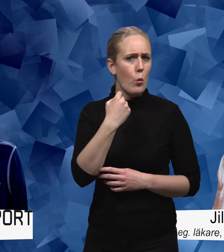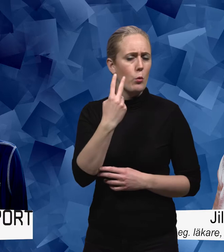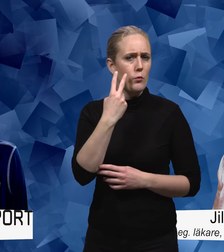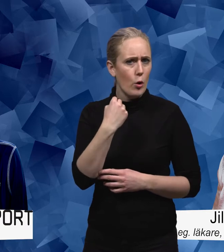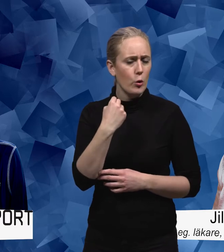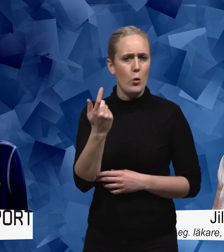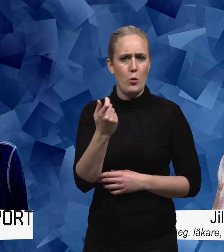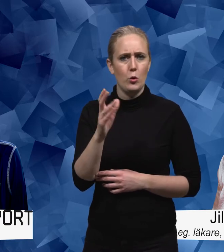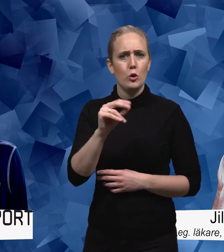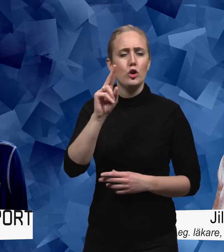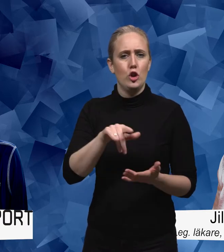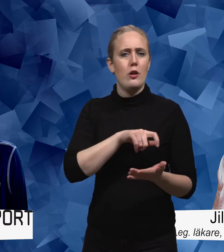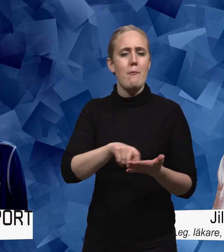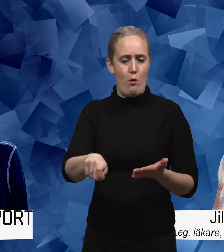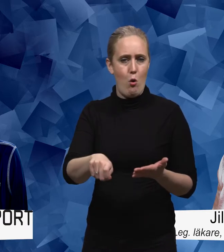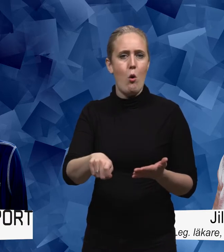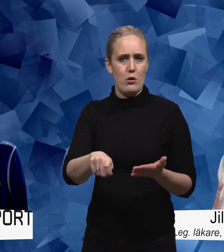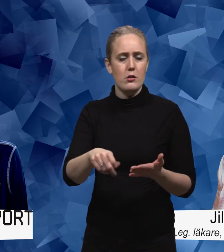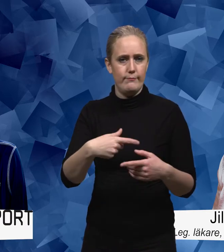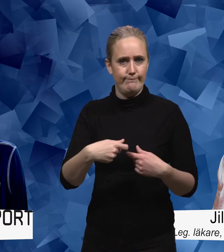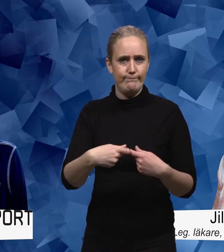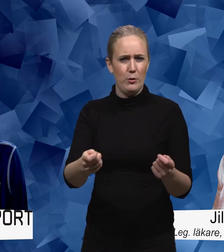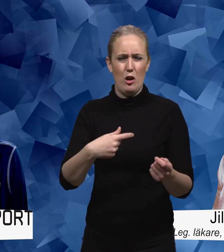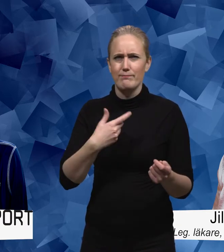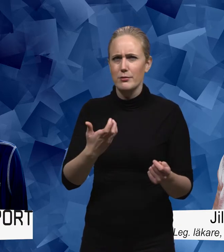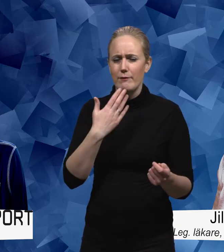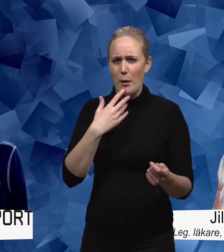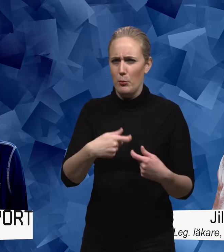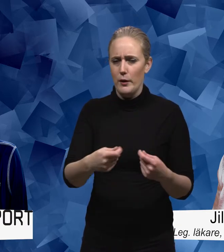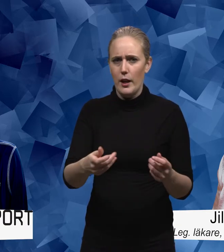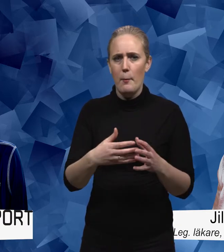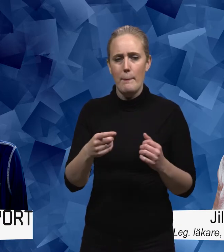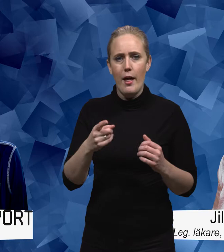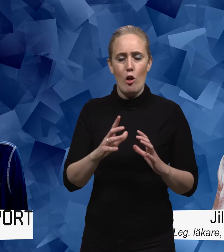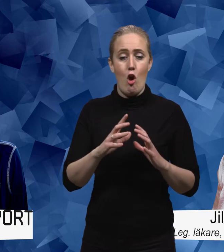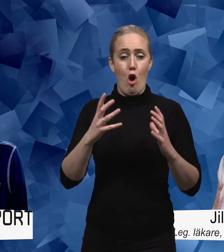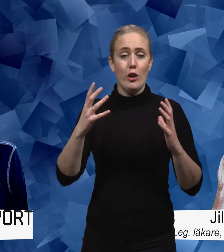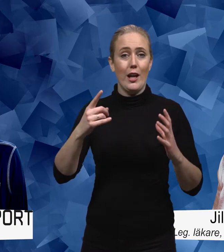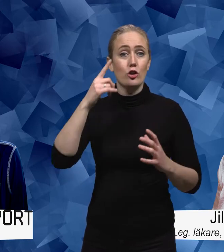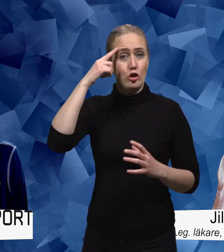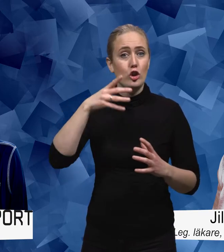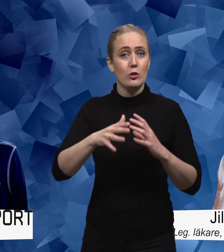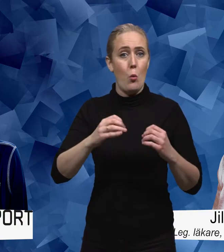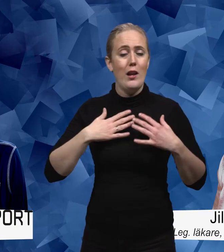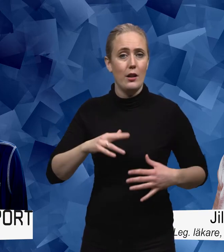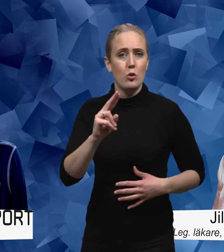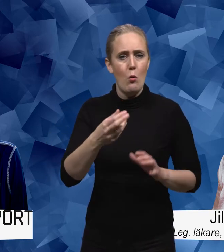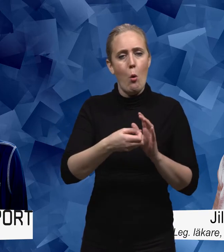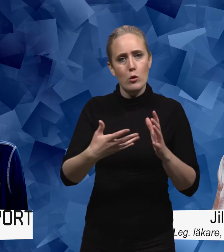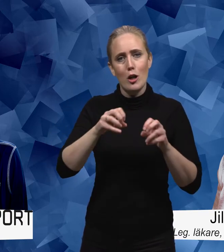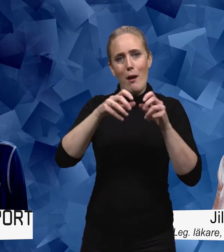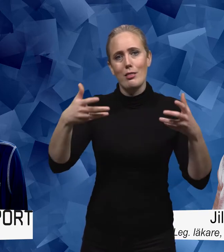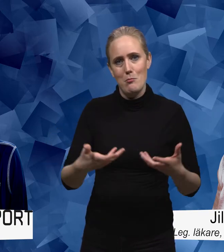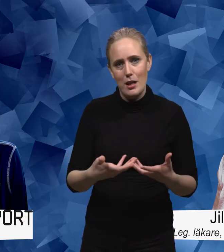kom det en ny rapport jag kommer inte ihåg vem som publicerade den som handlade just om ökad grad av psykisk ohälsa på grund av